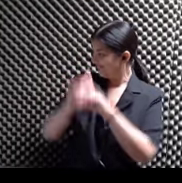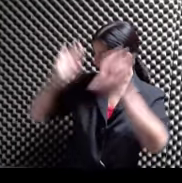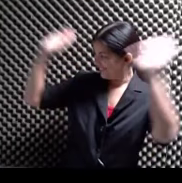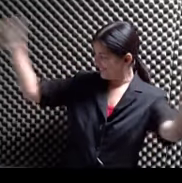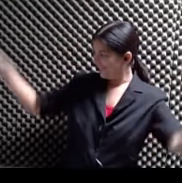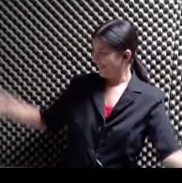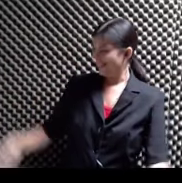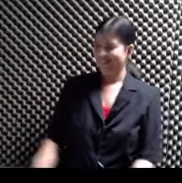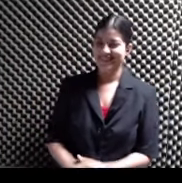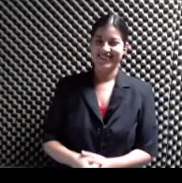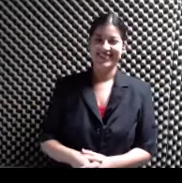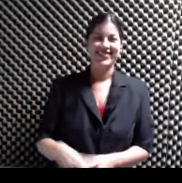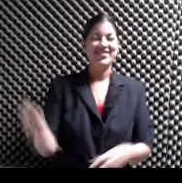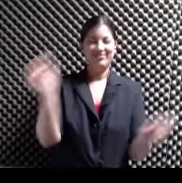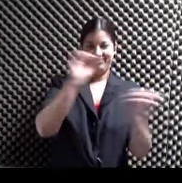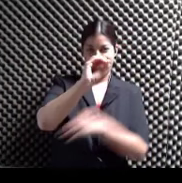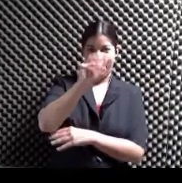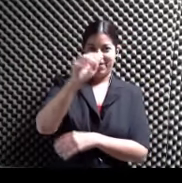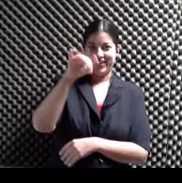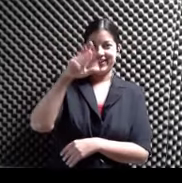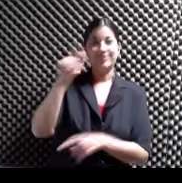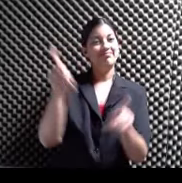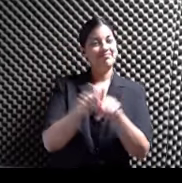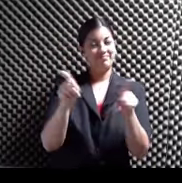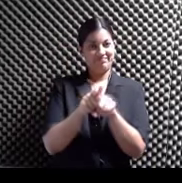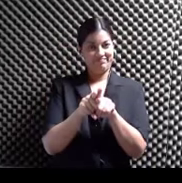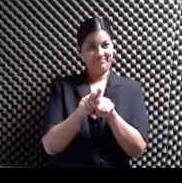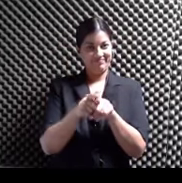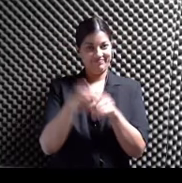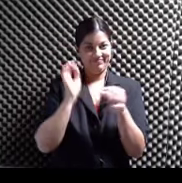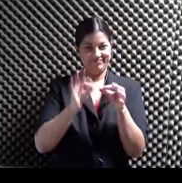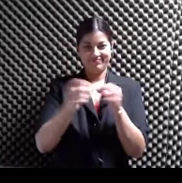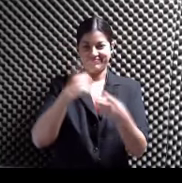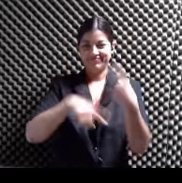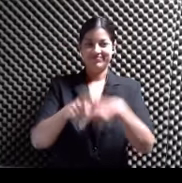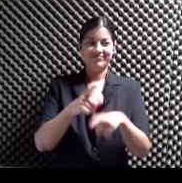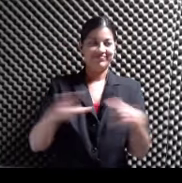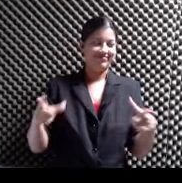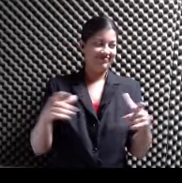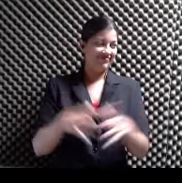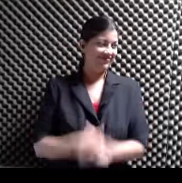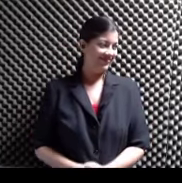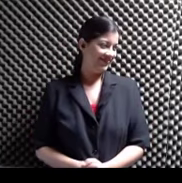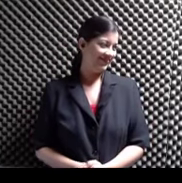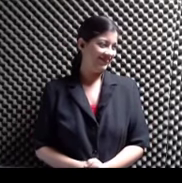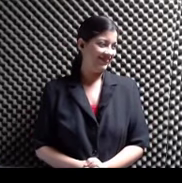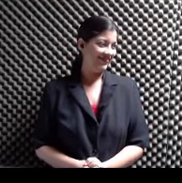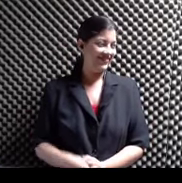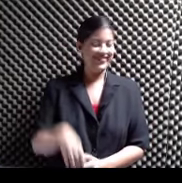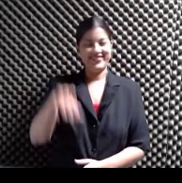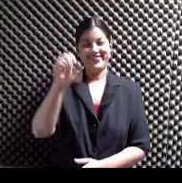Y a Omaira Cabilla Por supuesto No, intérprete Del lenguaje de señas D-S-O-S